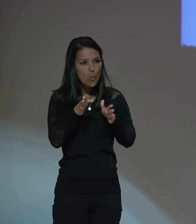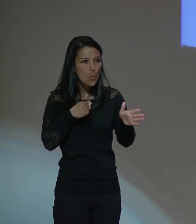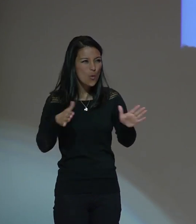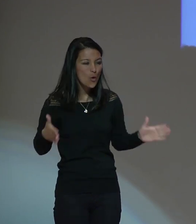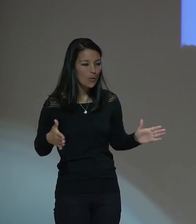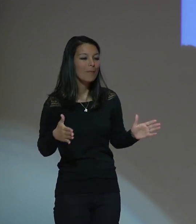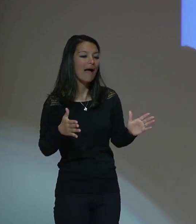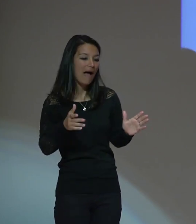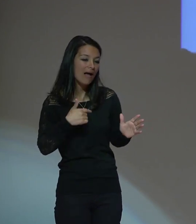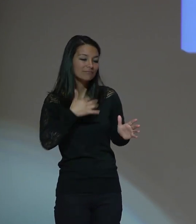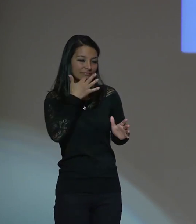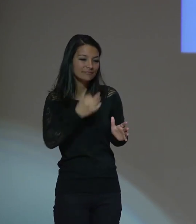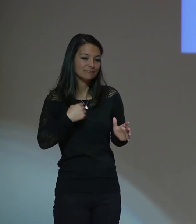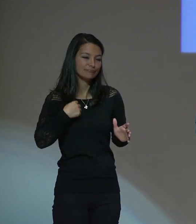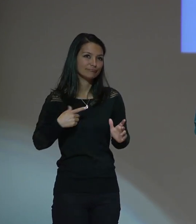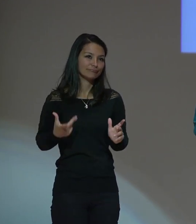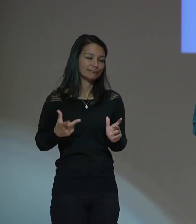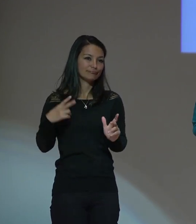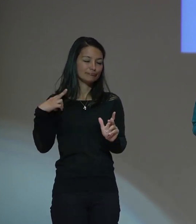biografía larga mía,